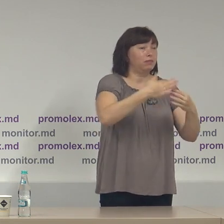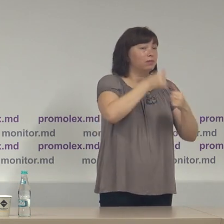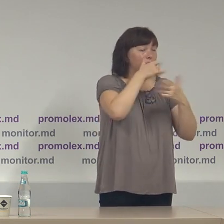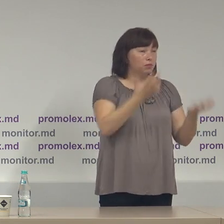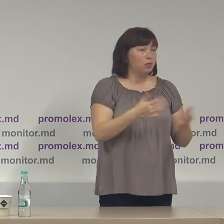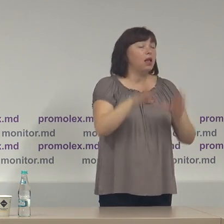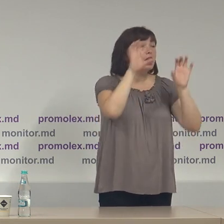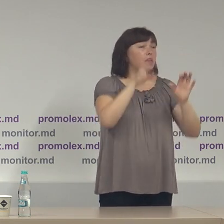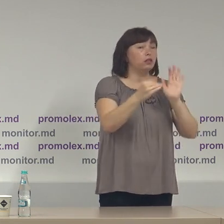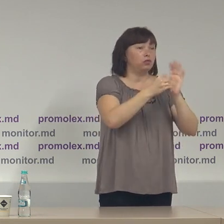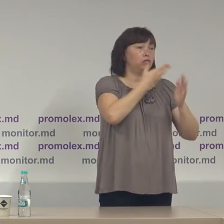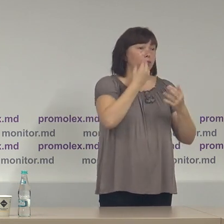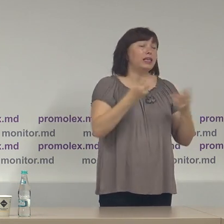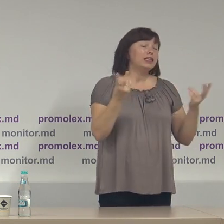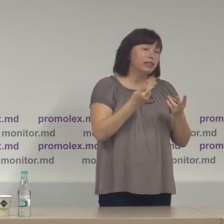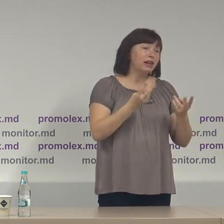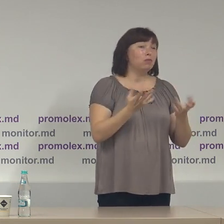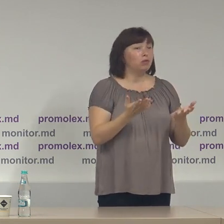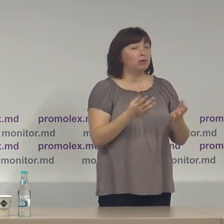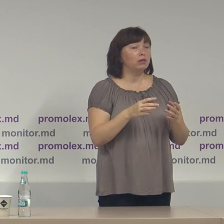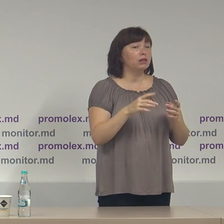poate fi examinată separat și aici deja